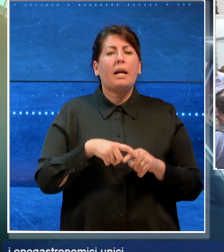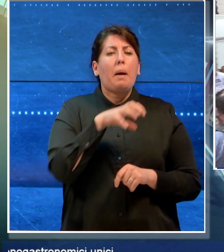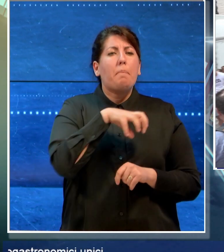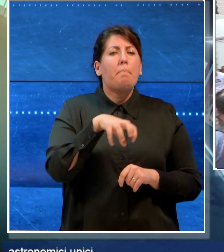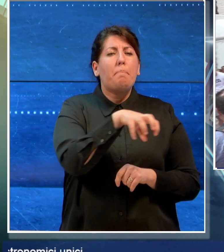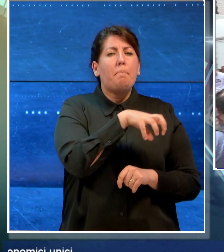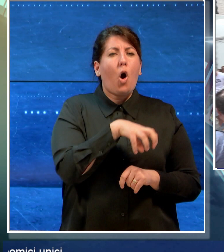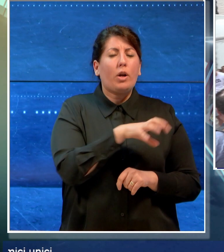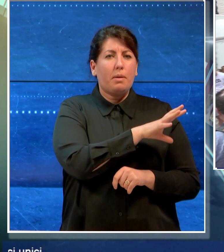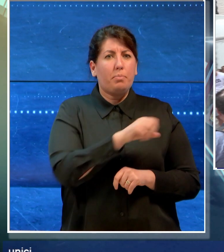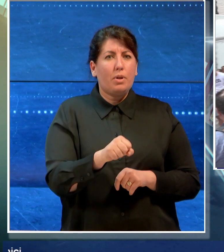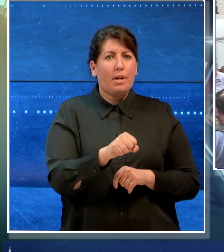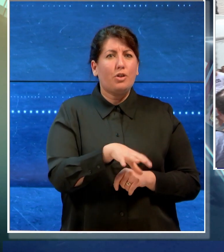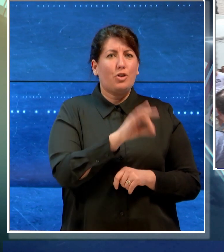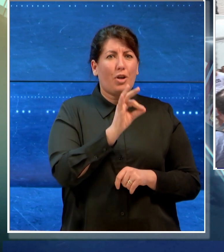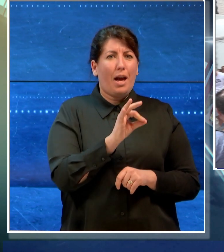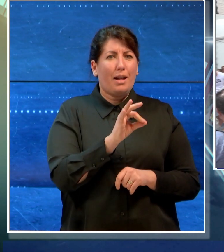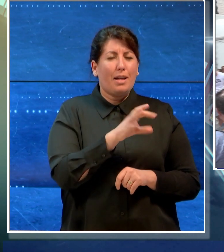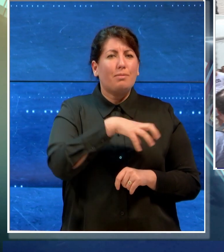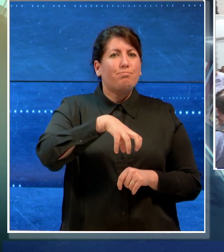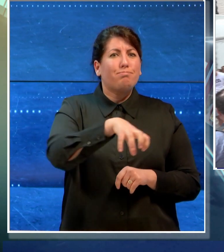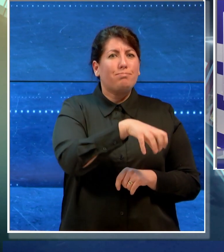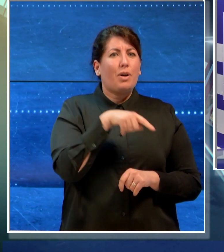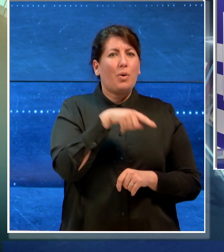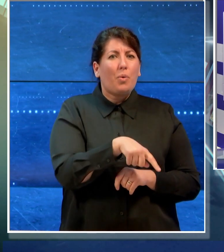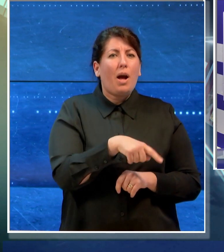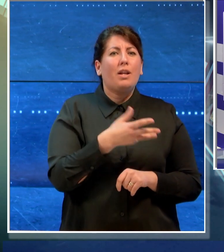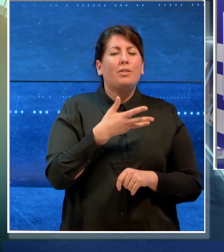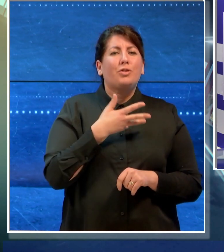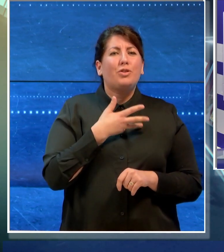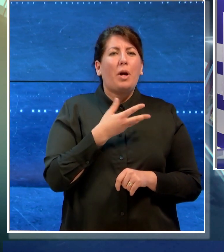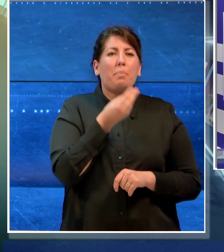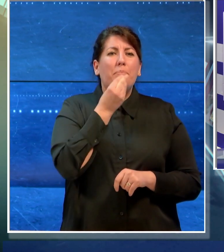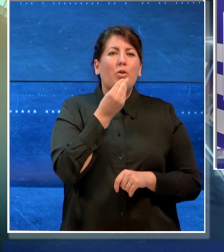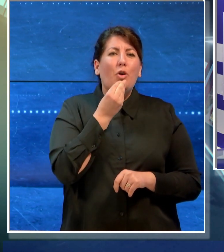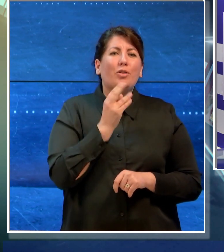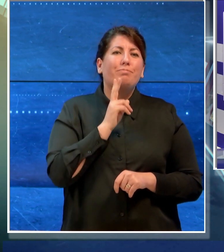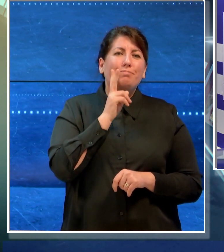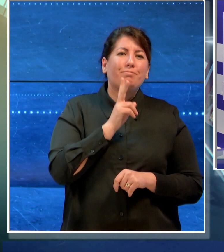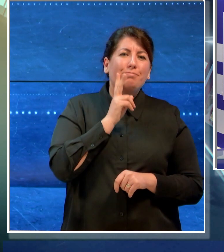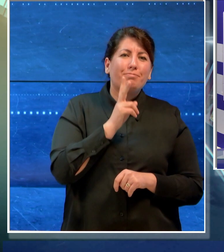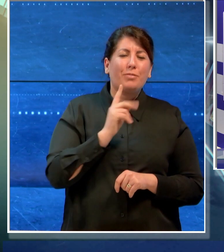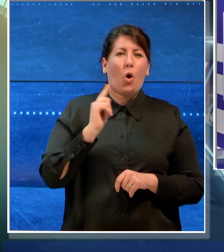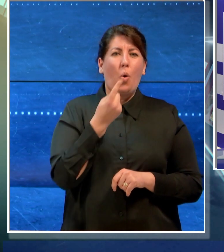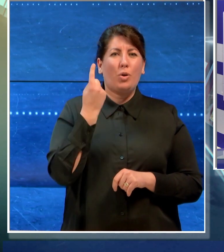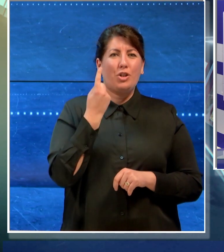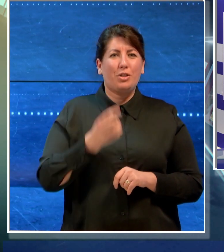pugliesi, scrigni di tradizioni e prodotti enogastronomici unici.